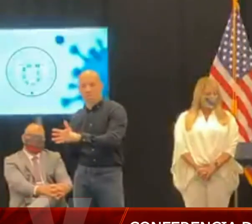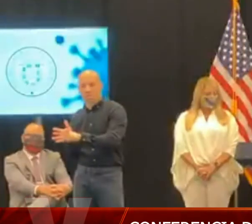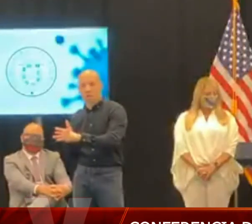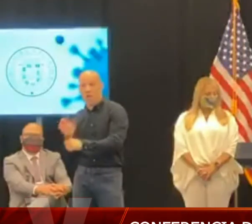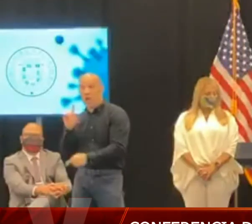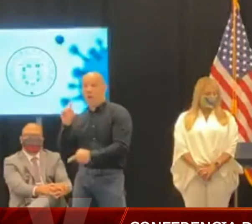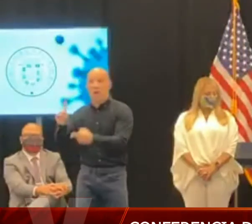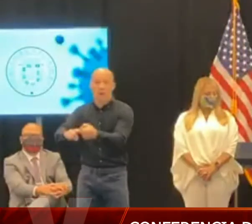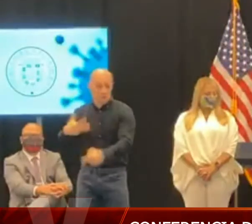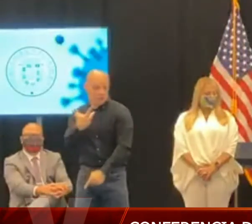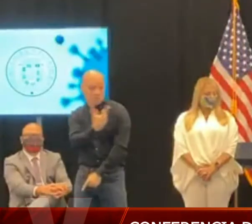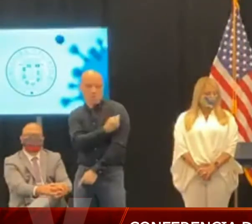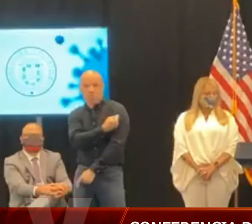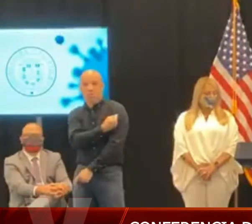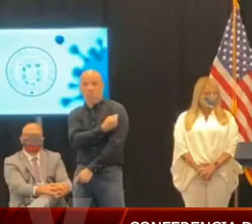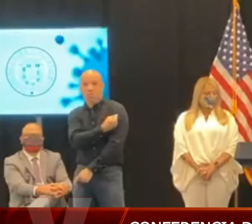vacuna.